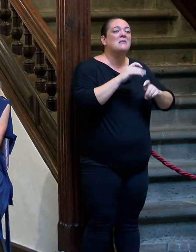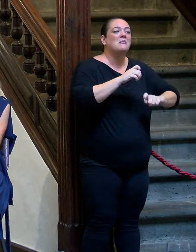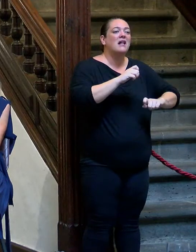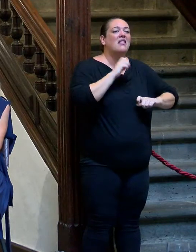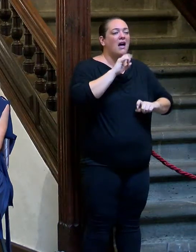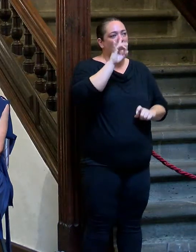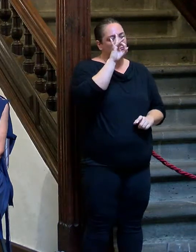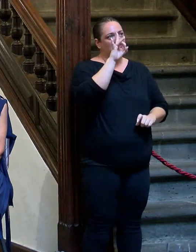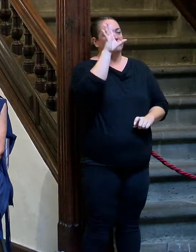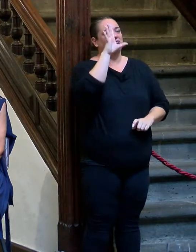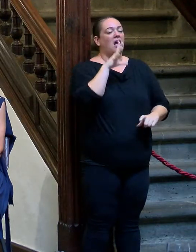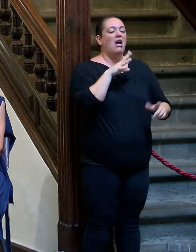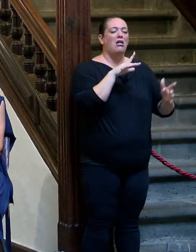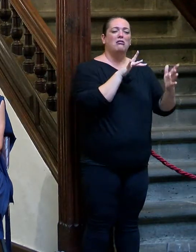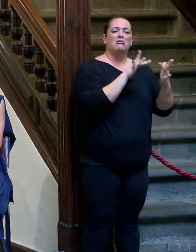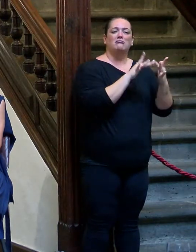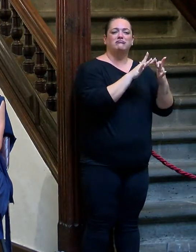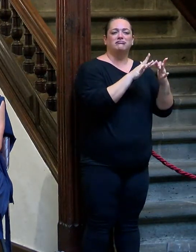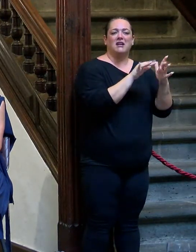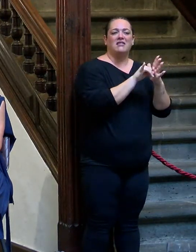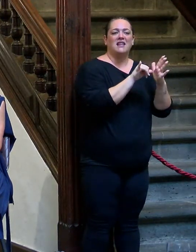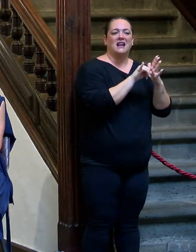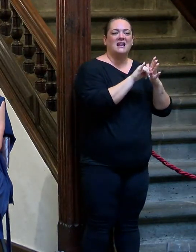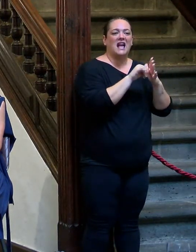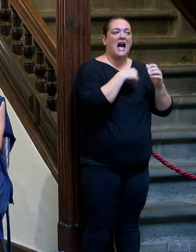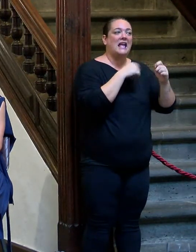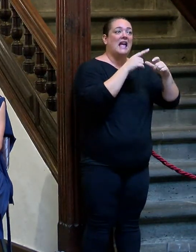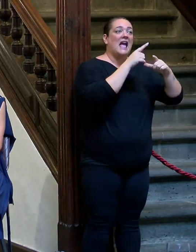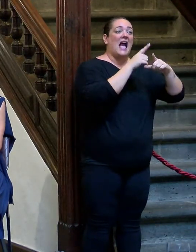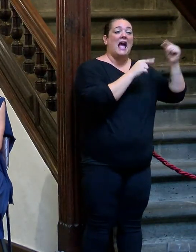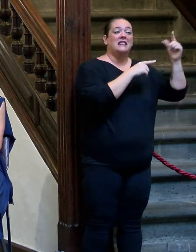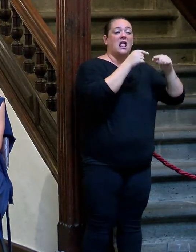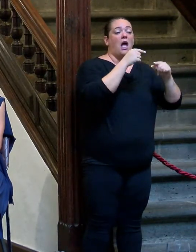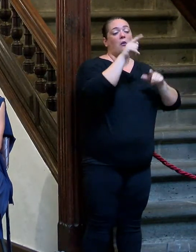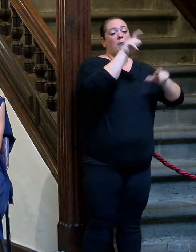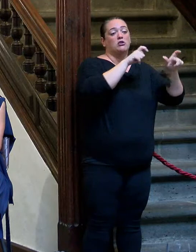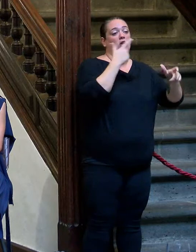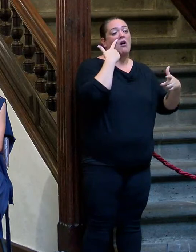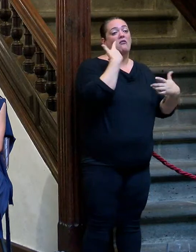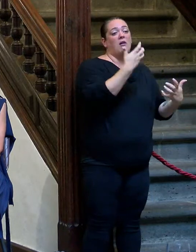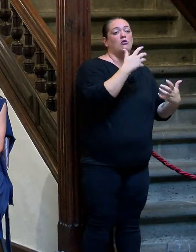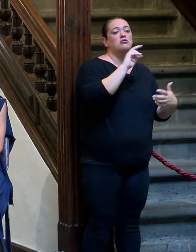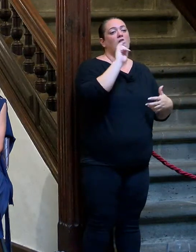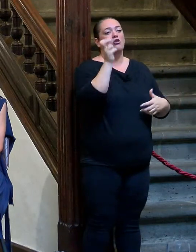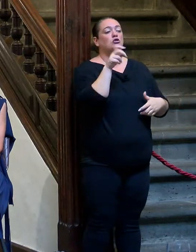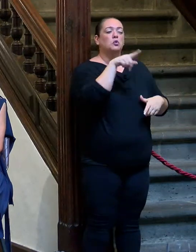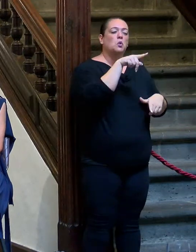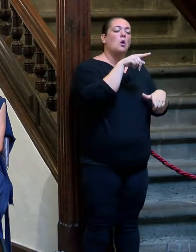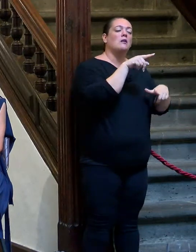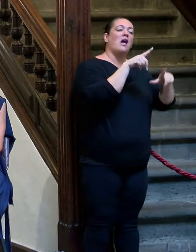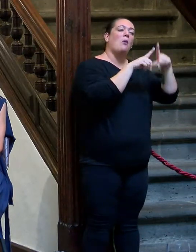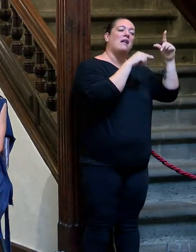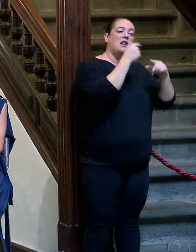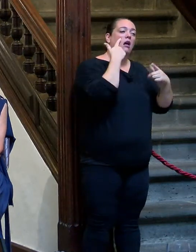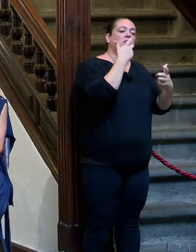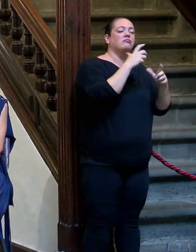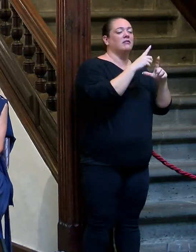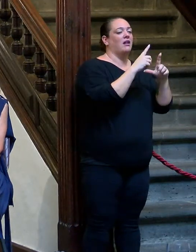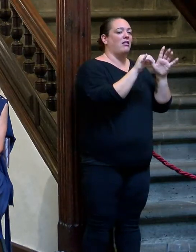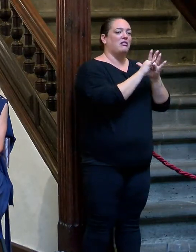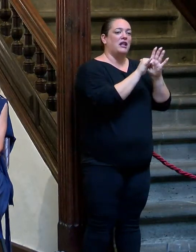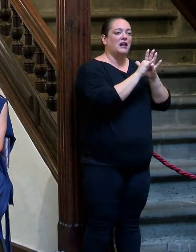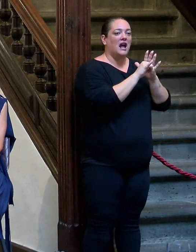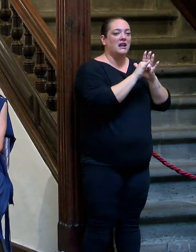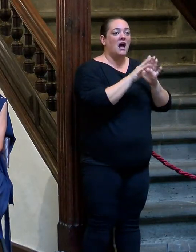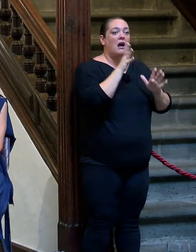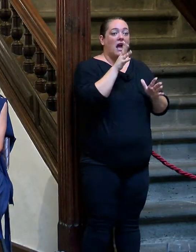tuya. La cercanía, hay estrellas y estrellas, y tú eres una estrella, pero una estrella cercana, y eso quizás, sobre todo a los